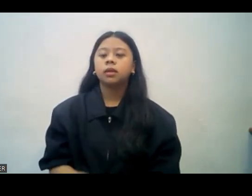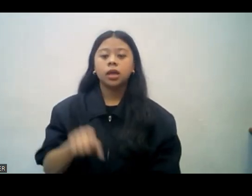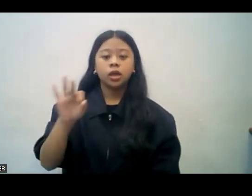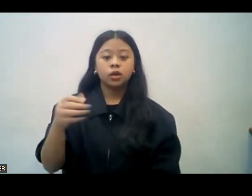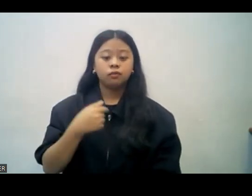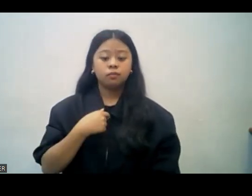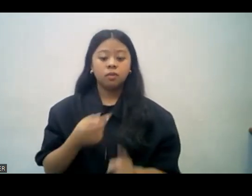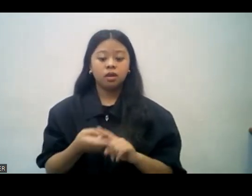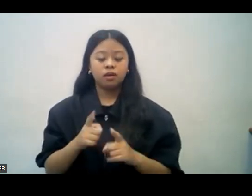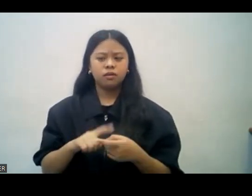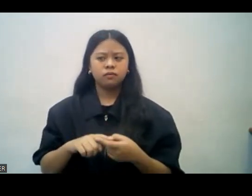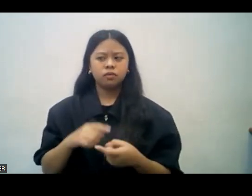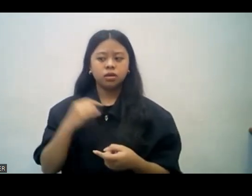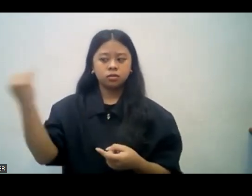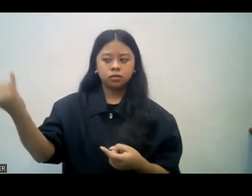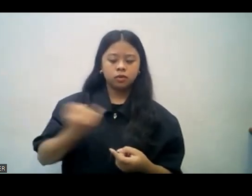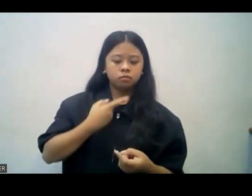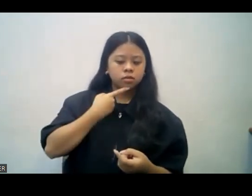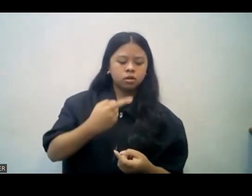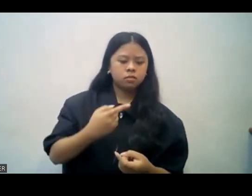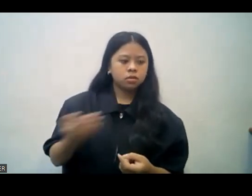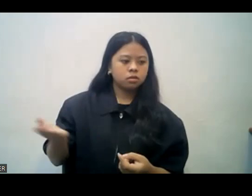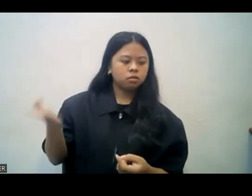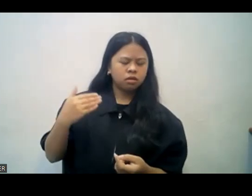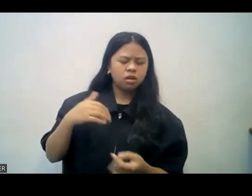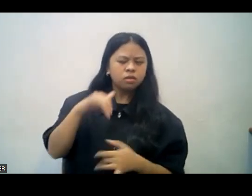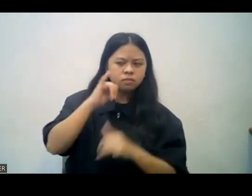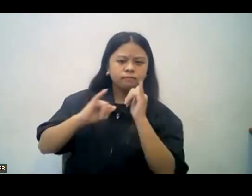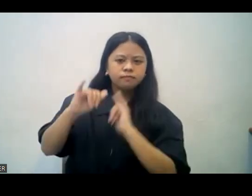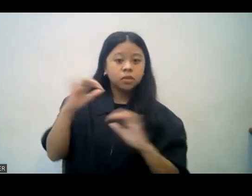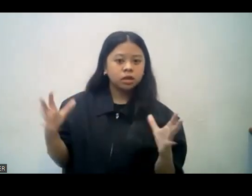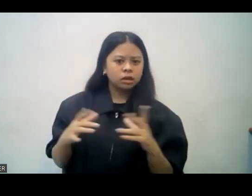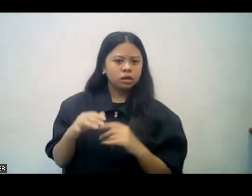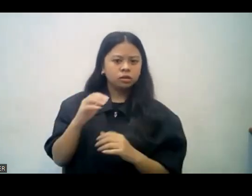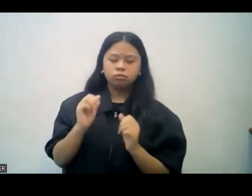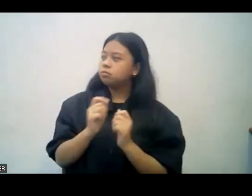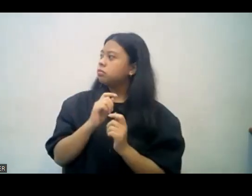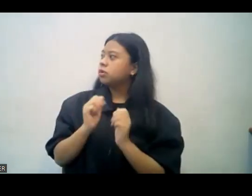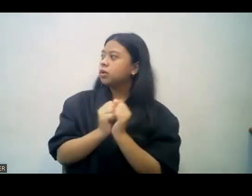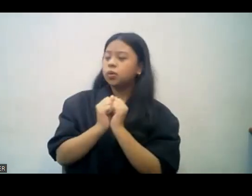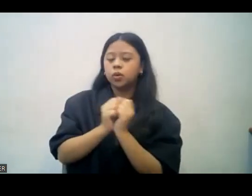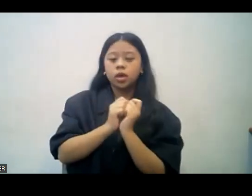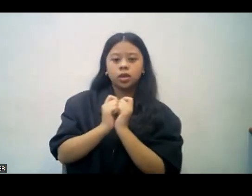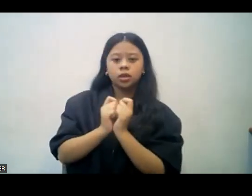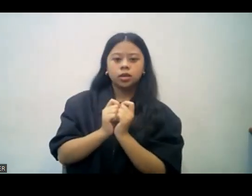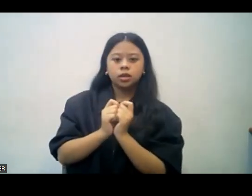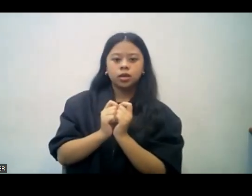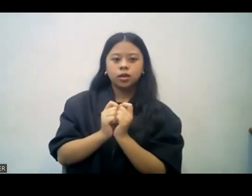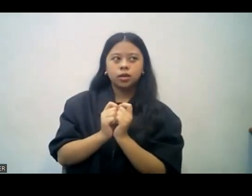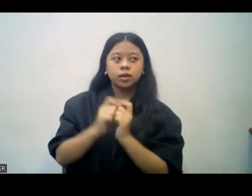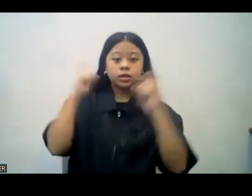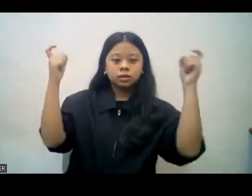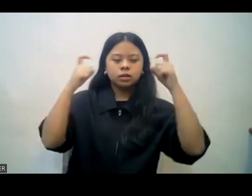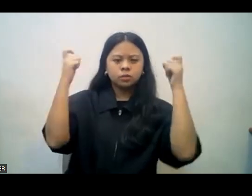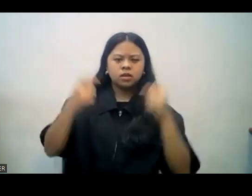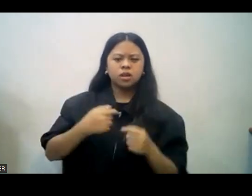wine. Kaya nung lahat yung mga kaibigan ko ay nagtipon-tipon para is-celebrate yung aking kaarawan, ay tinanggihan ko po yung pag-inom ng alak. Then